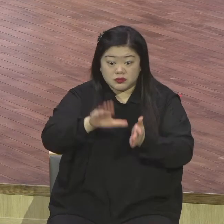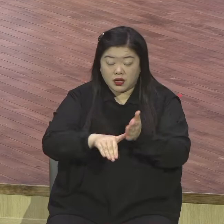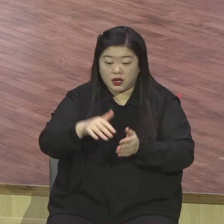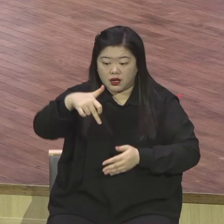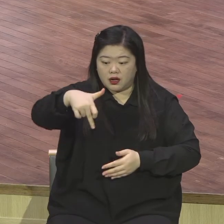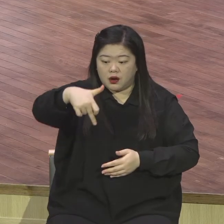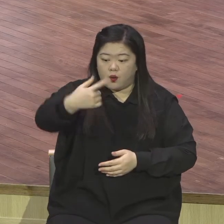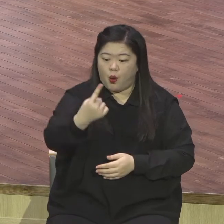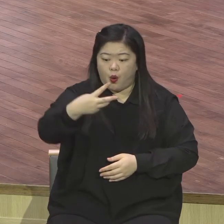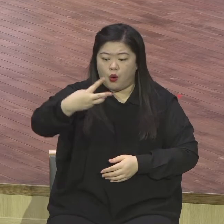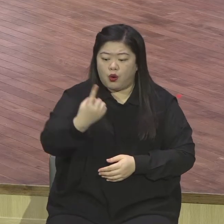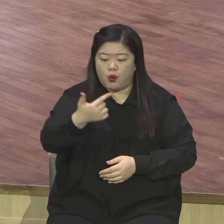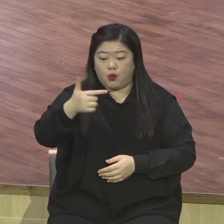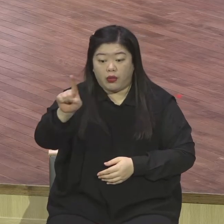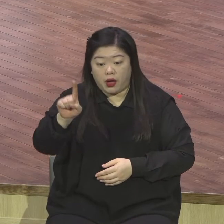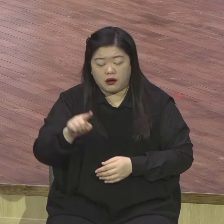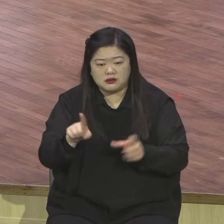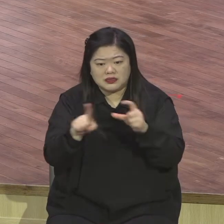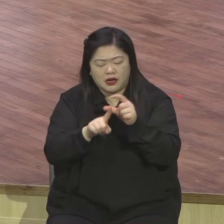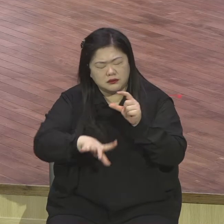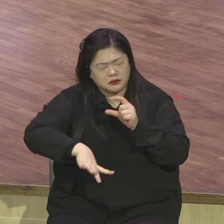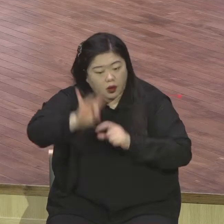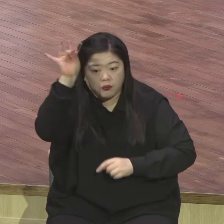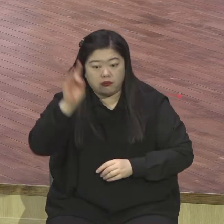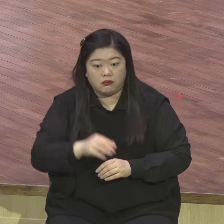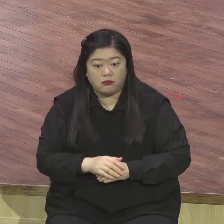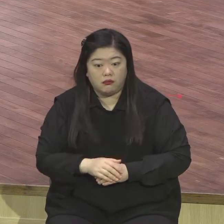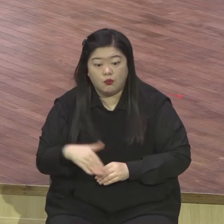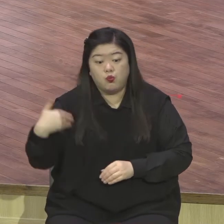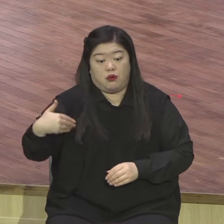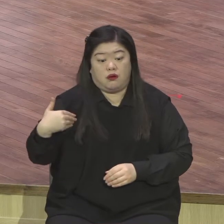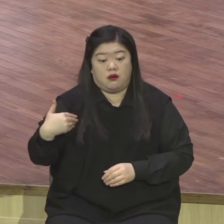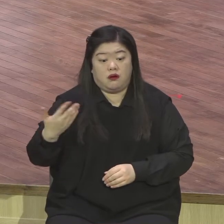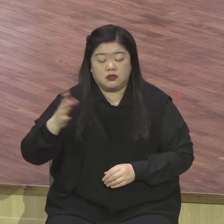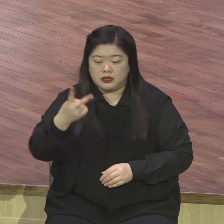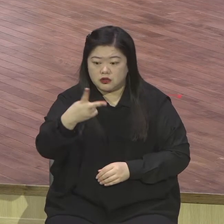상상도 안 해본 이 희한한 사건이에요.